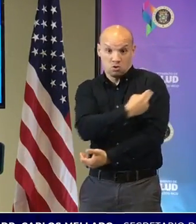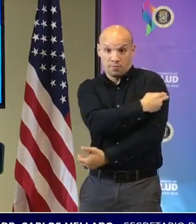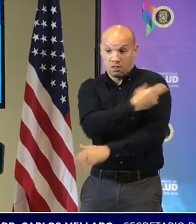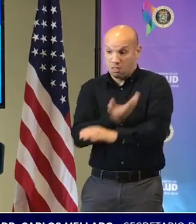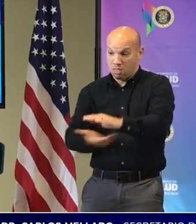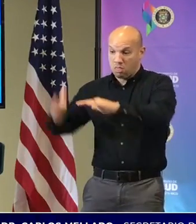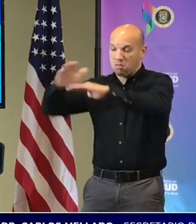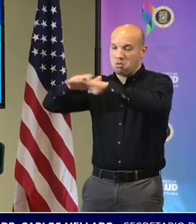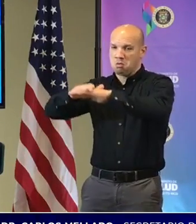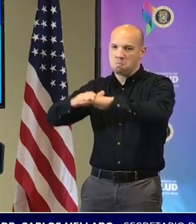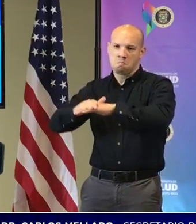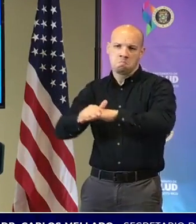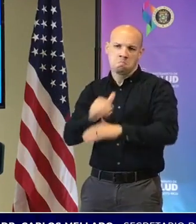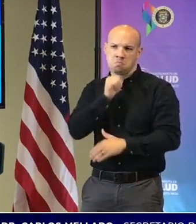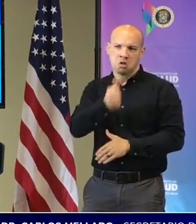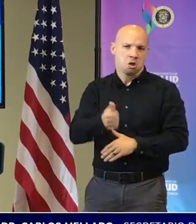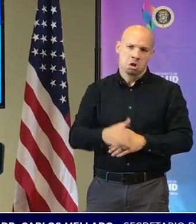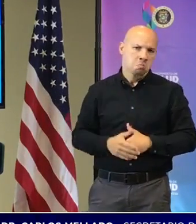significativa